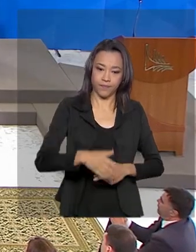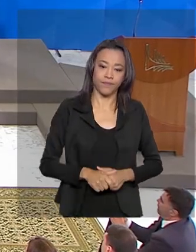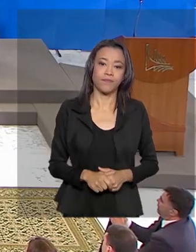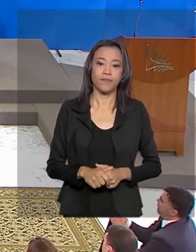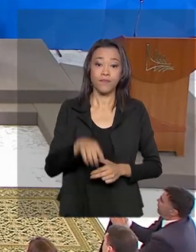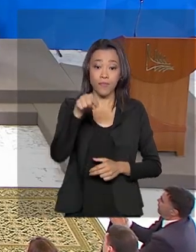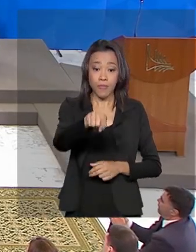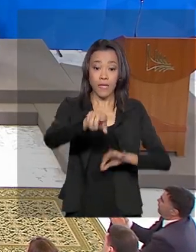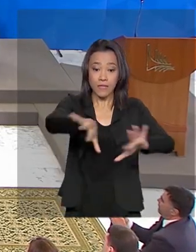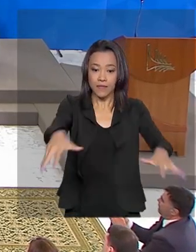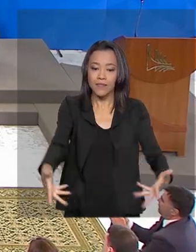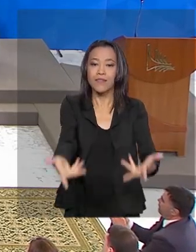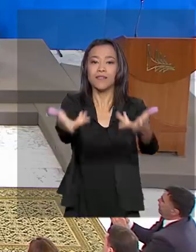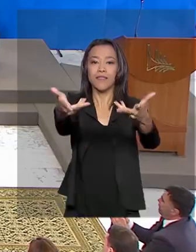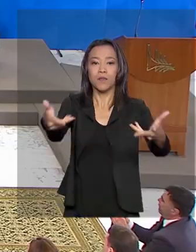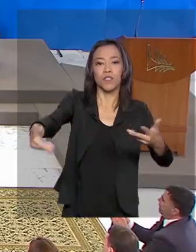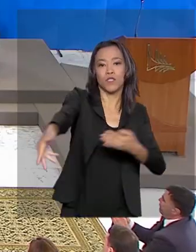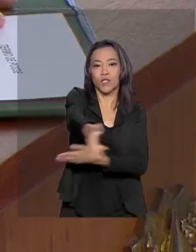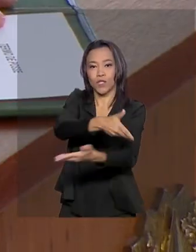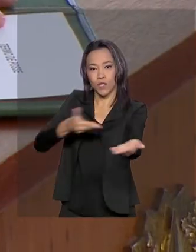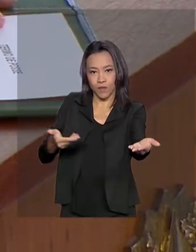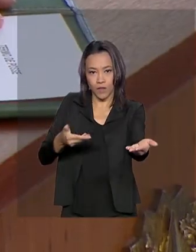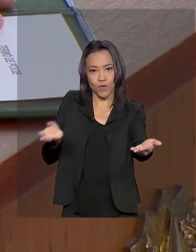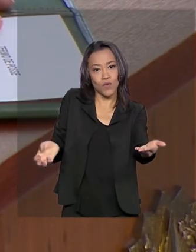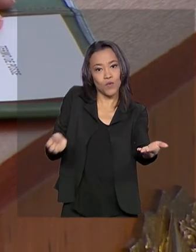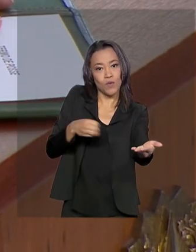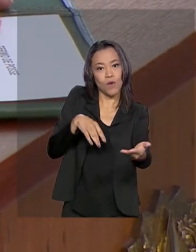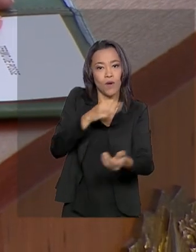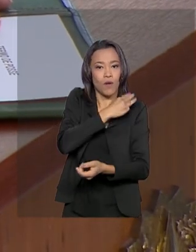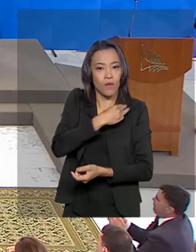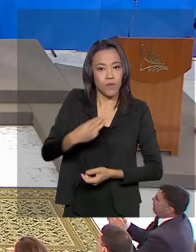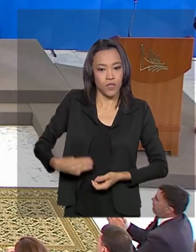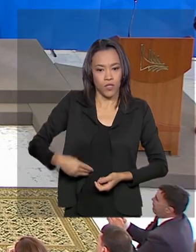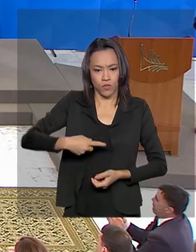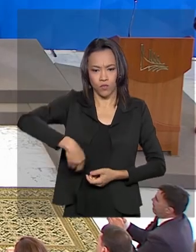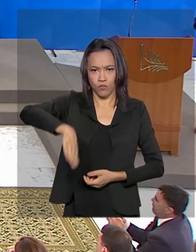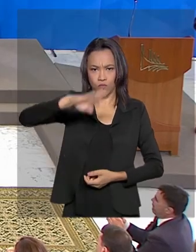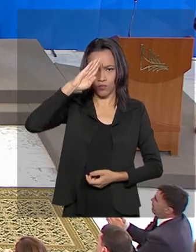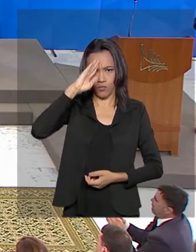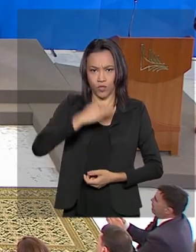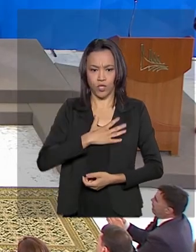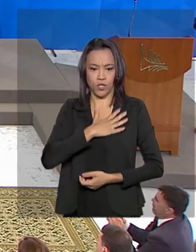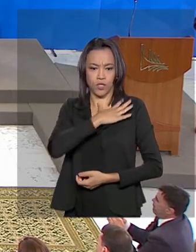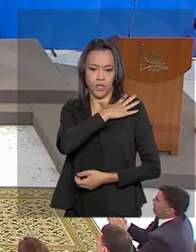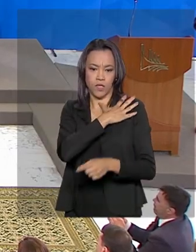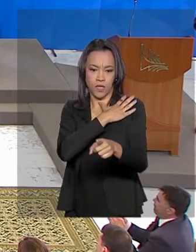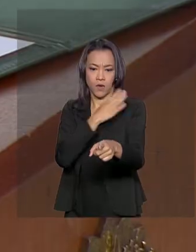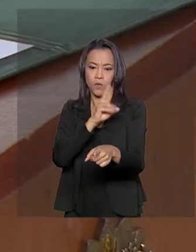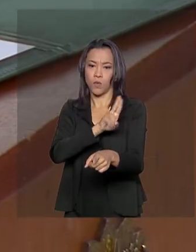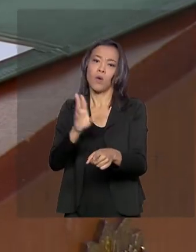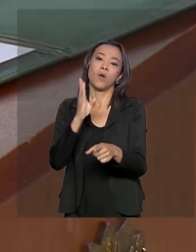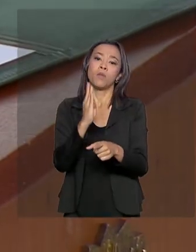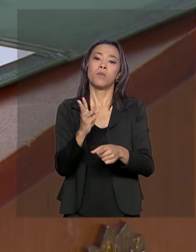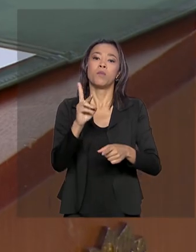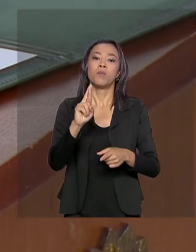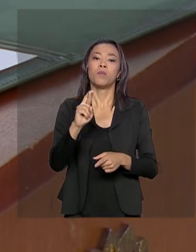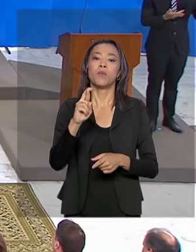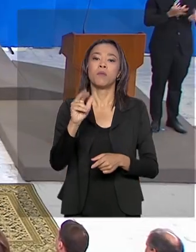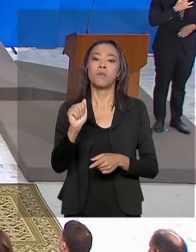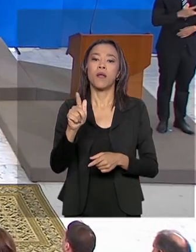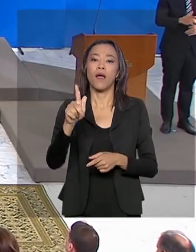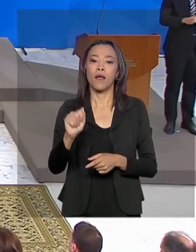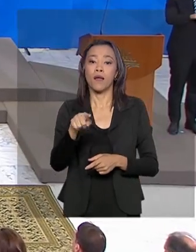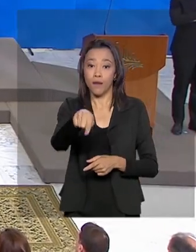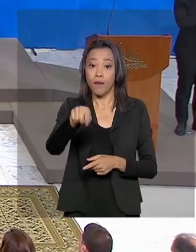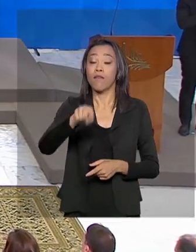Na cerimônia de transmissão de cargos para os novos ministros, o general Walter Braga Neto assumiu o comando da Casa Civil.